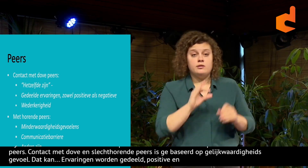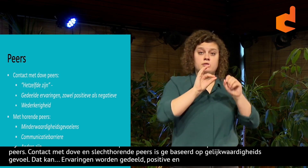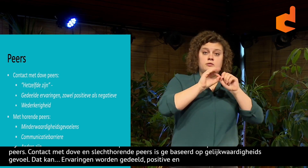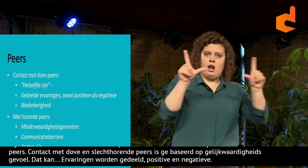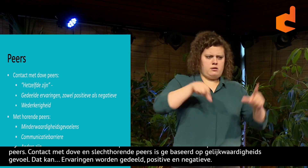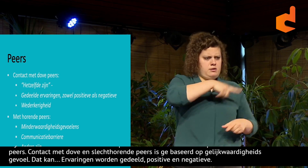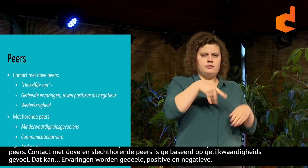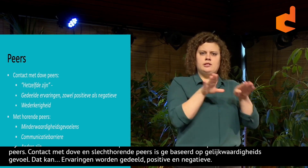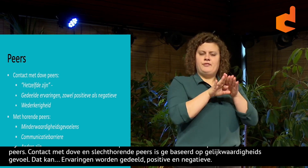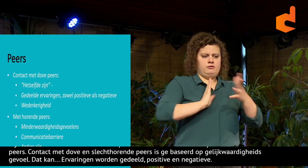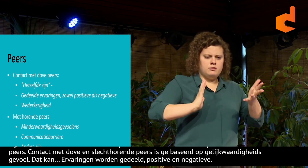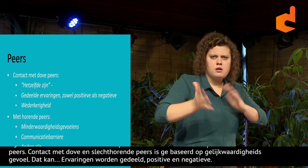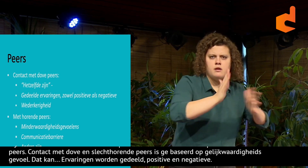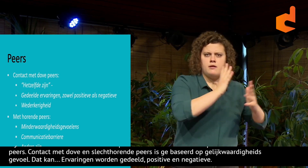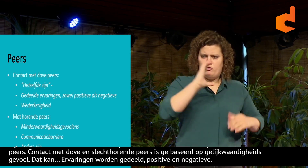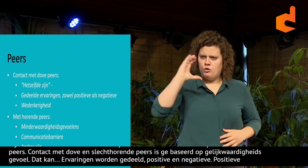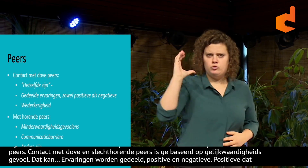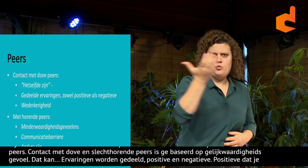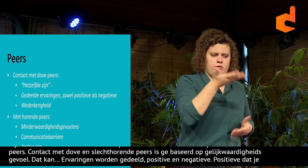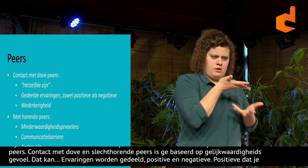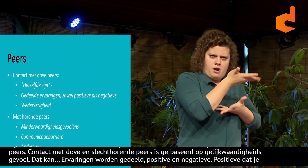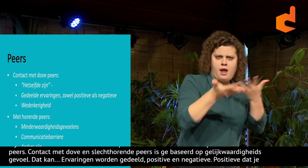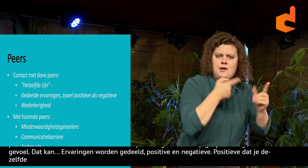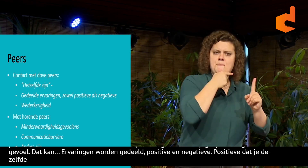aan in de maatschappij. We kunnen het daar goed over hebben.